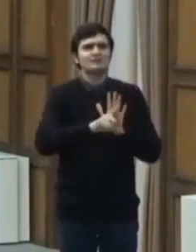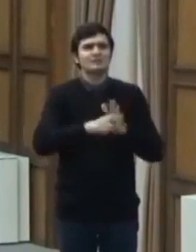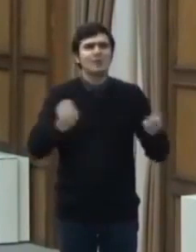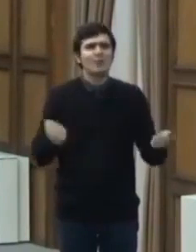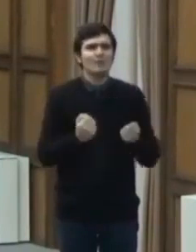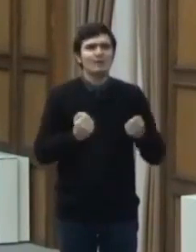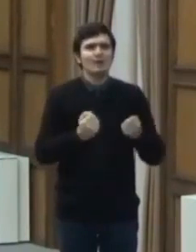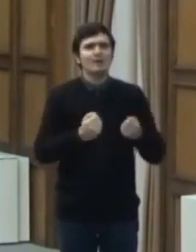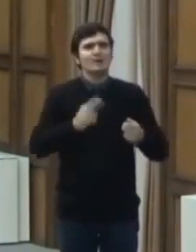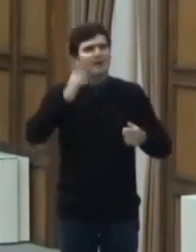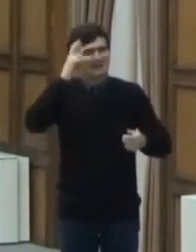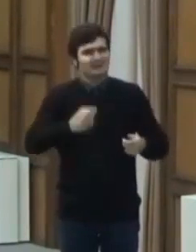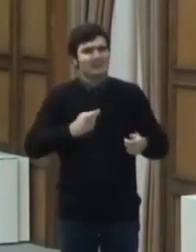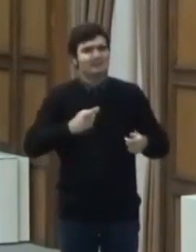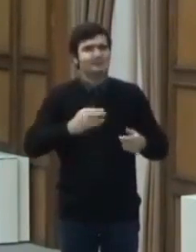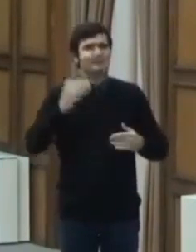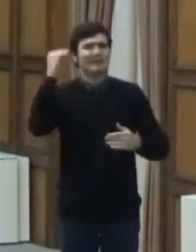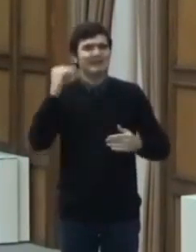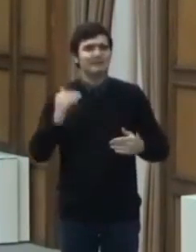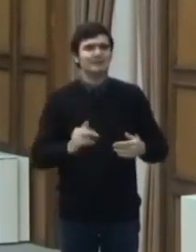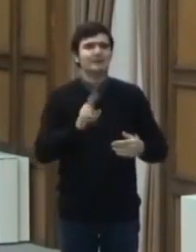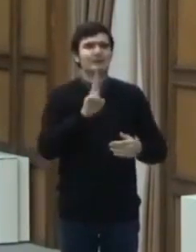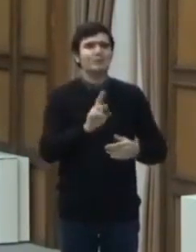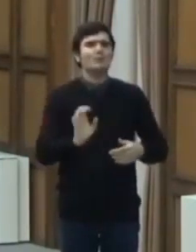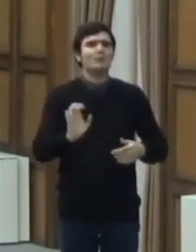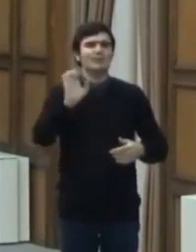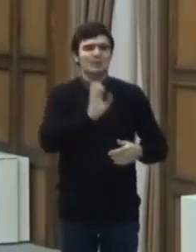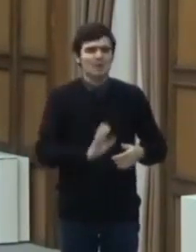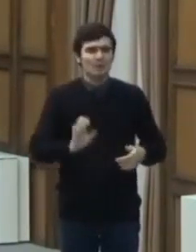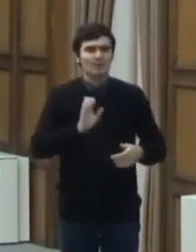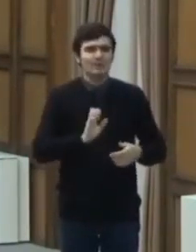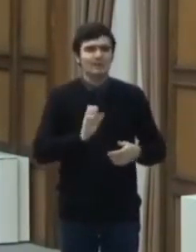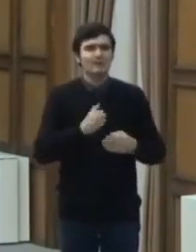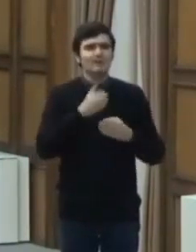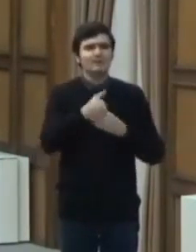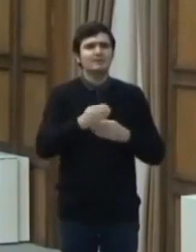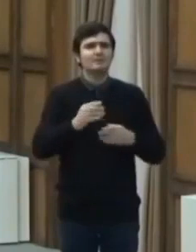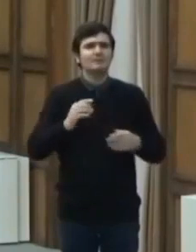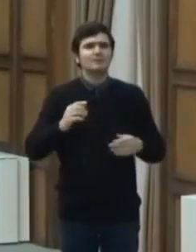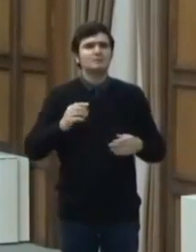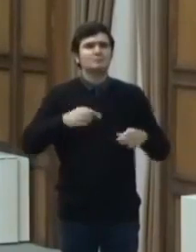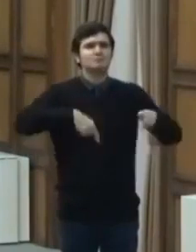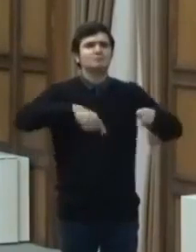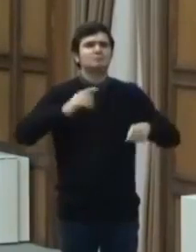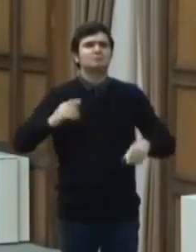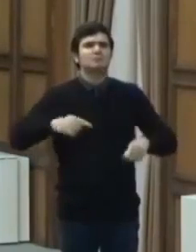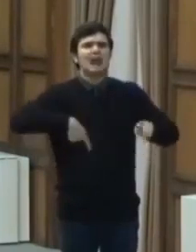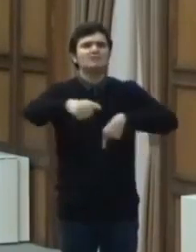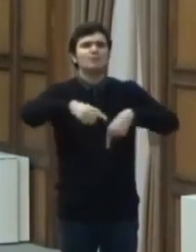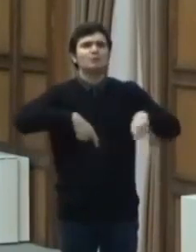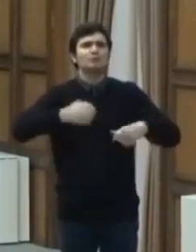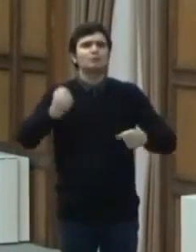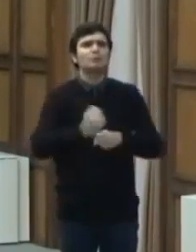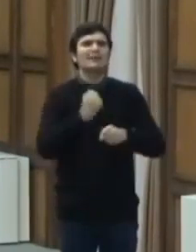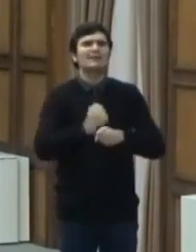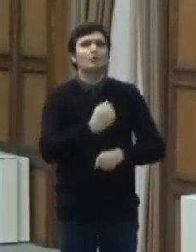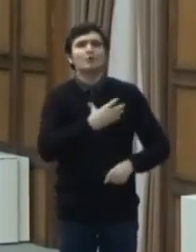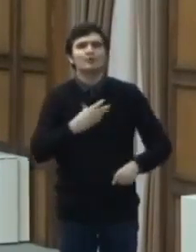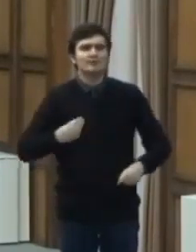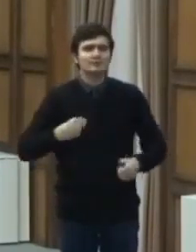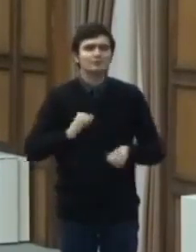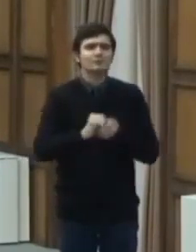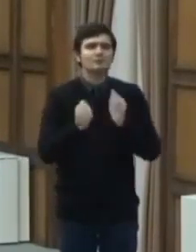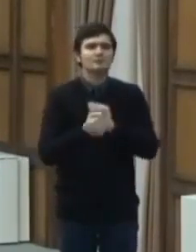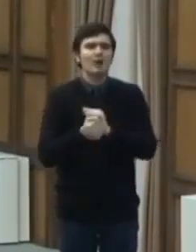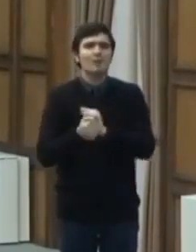reglementările Uniunii Europene prin curse neregulate, charter pentru transportul lucrătorilor sezonieri sau pentru repatrierea